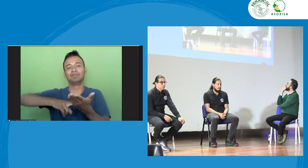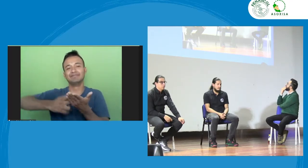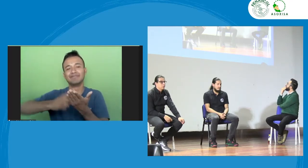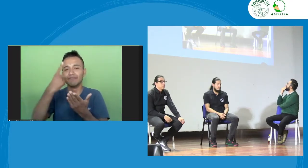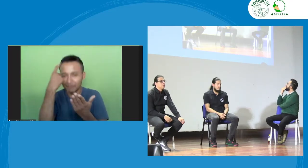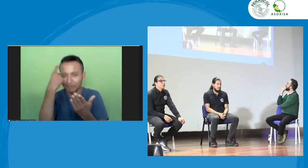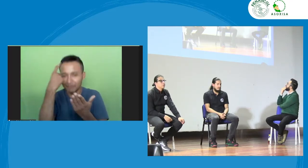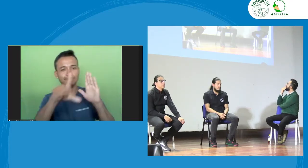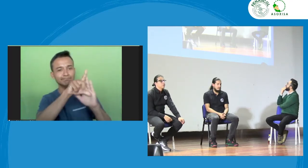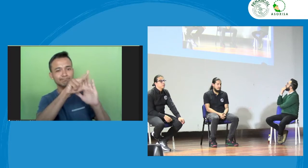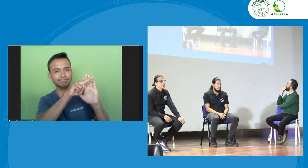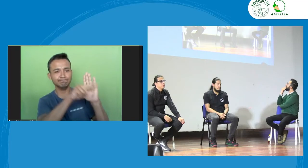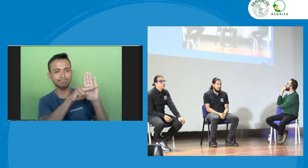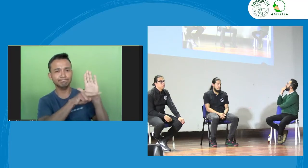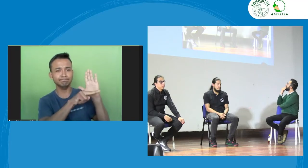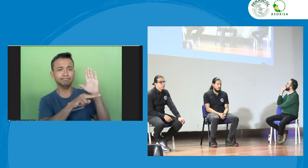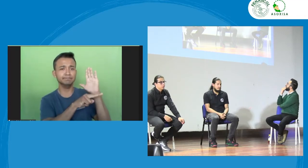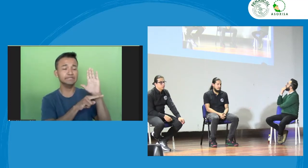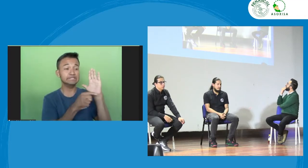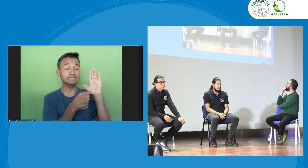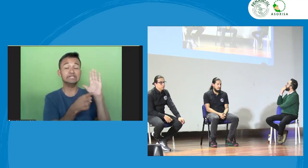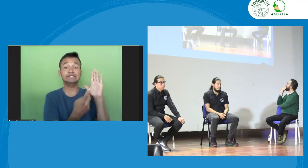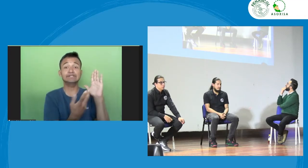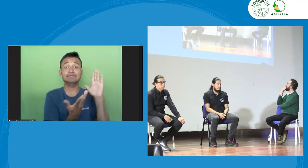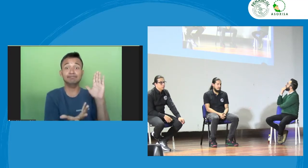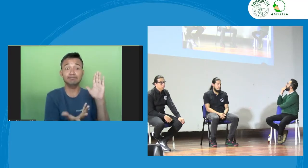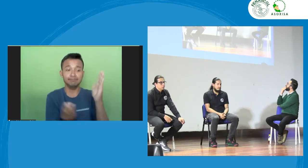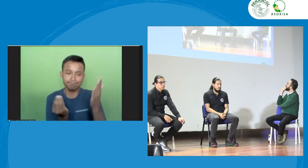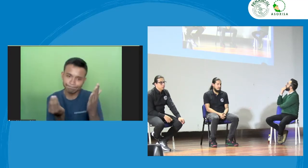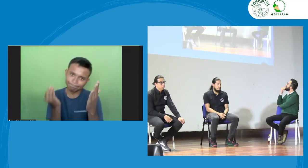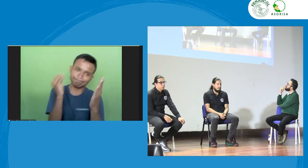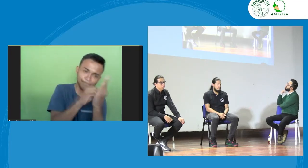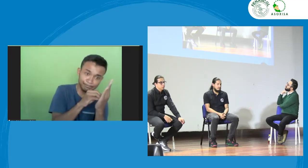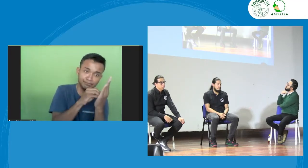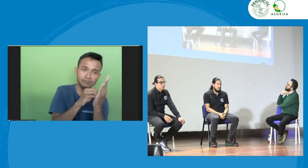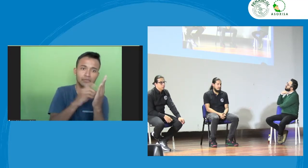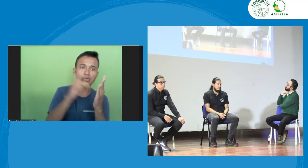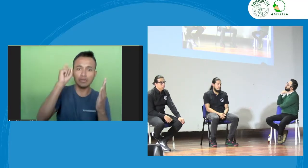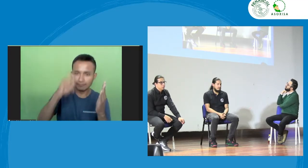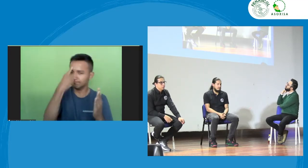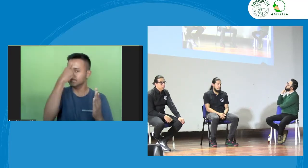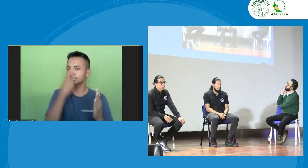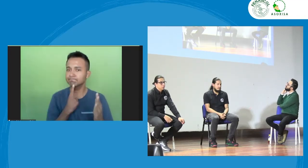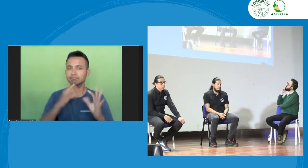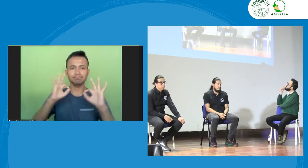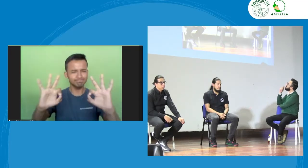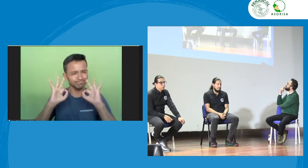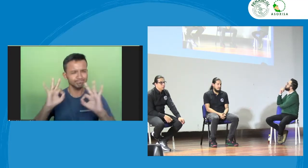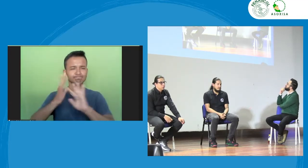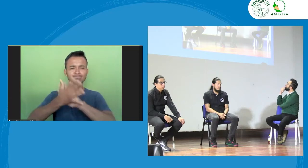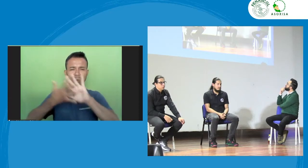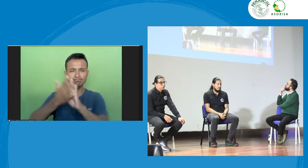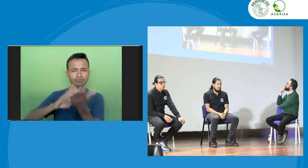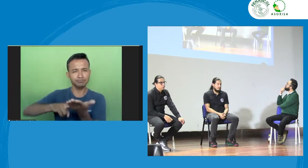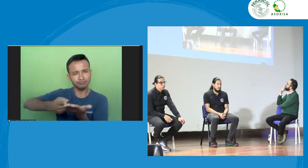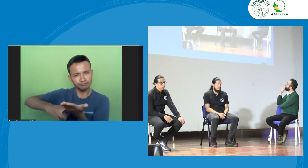a las personas pues a las personas que eran buenas las despidieron pero realmente hace falta